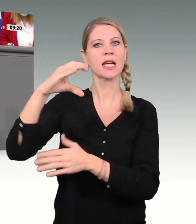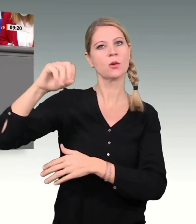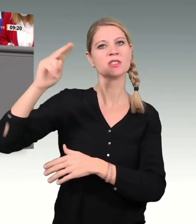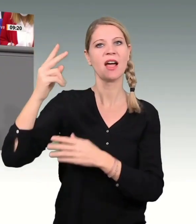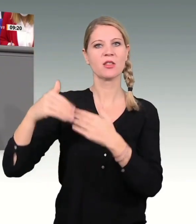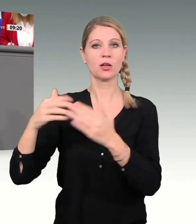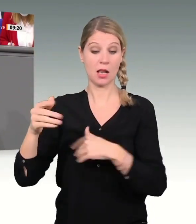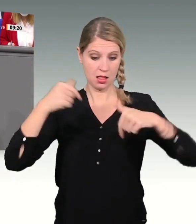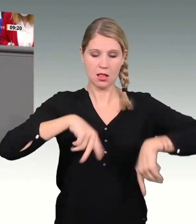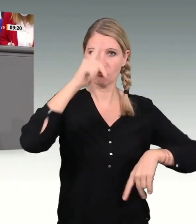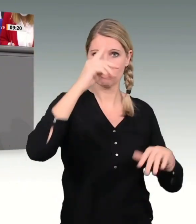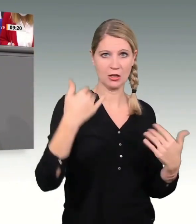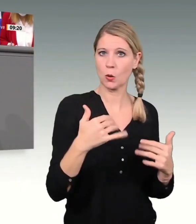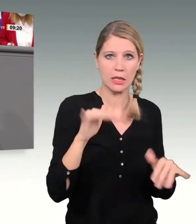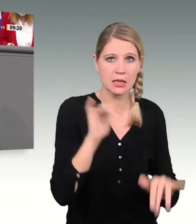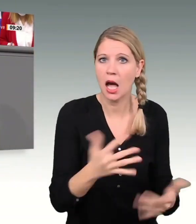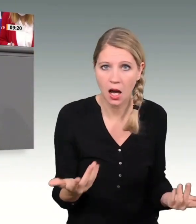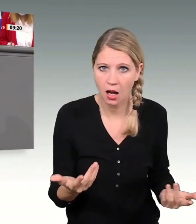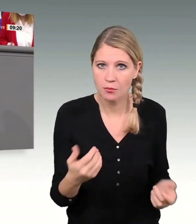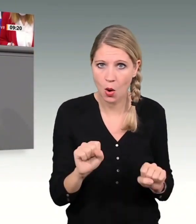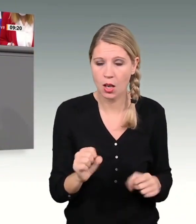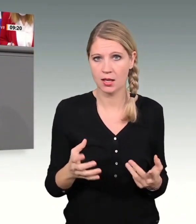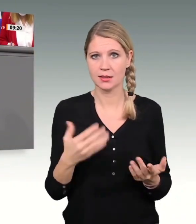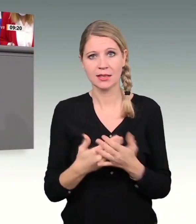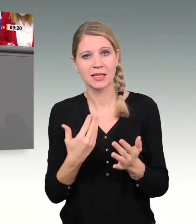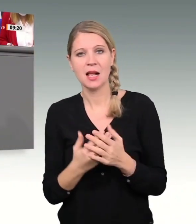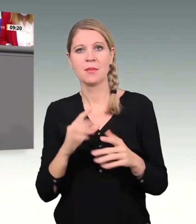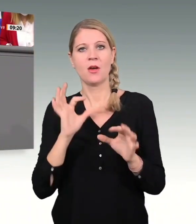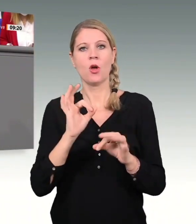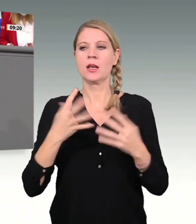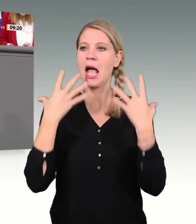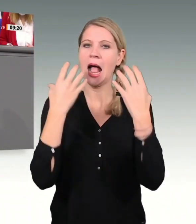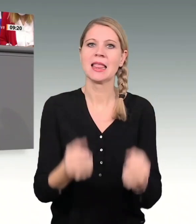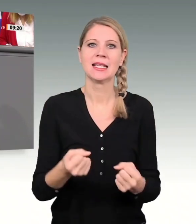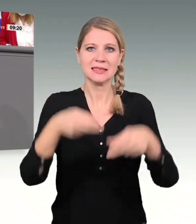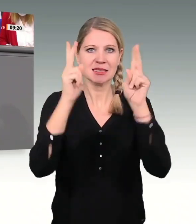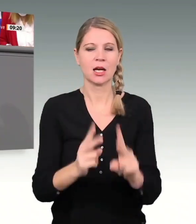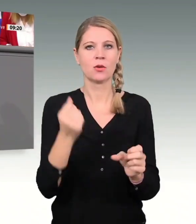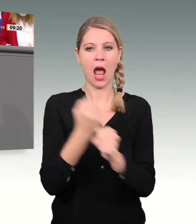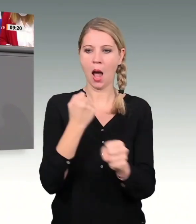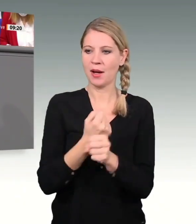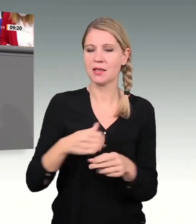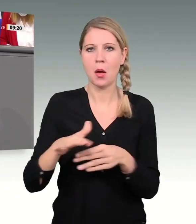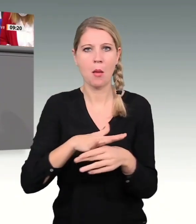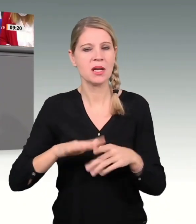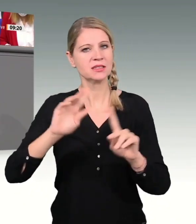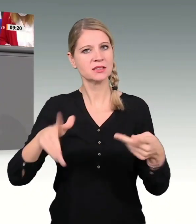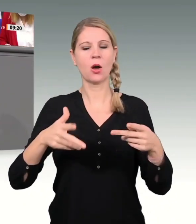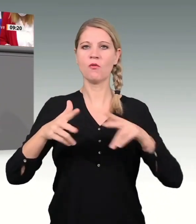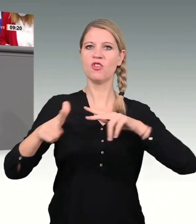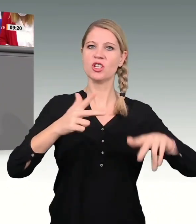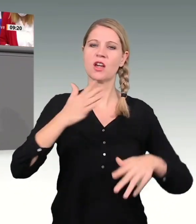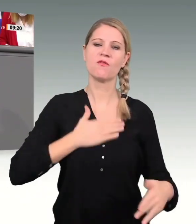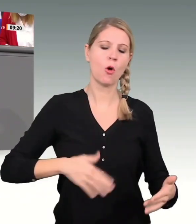gerade deswegen ist es zwingende Voraussetzung für die nachhaltige Sicherung der Arbeitsplätze und des wirtschaftlichen Wohlstandes dieses